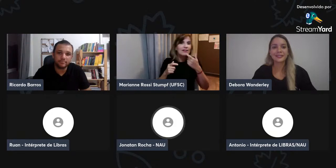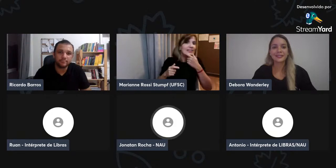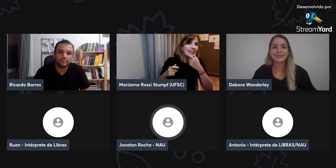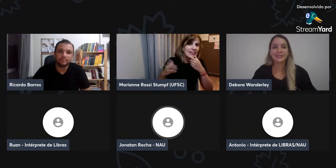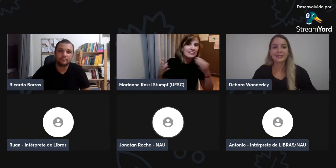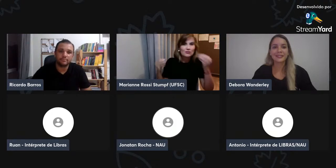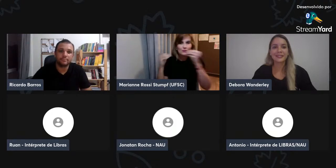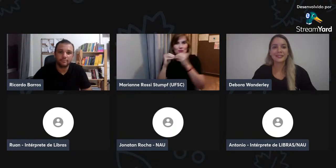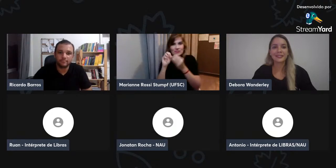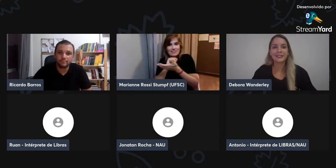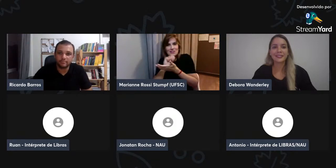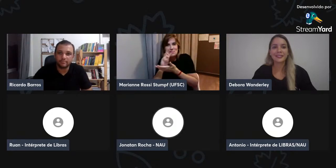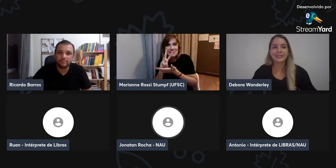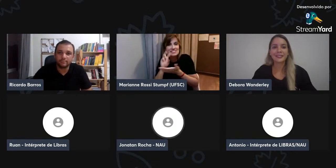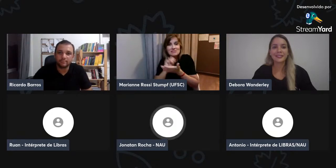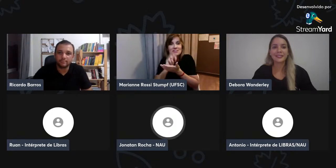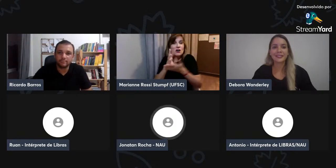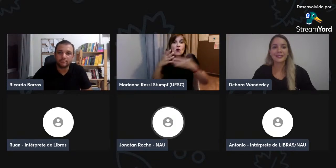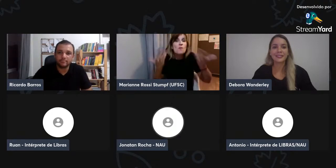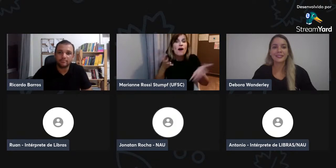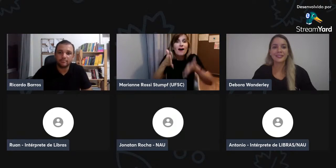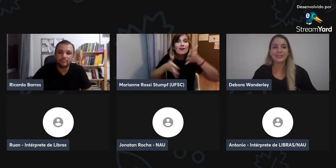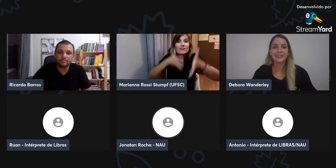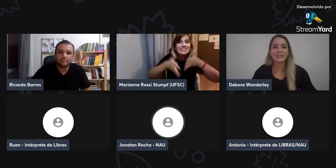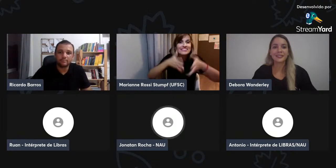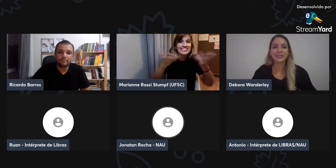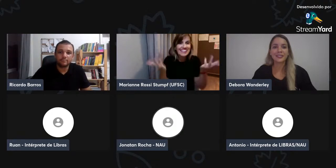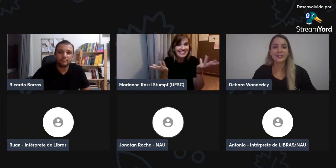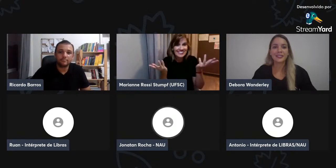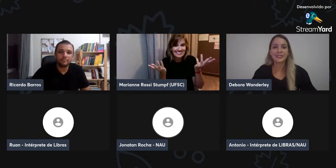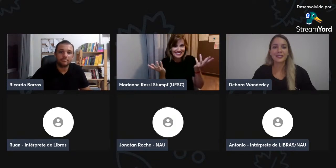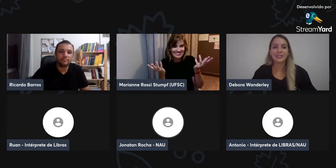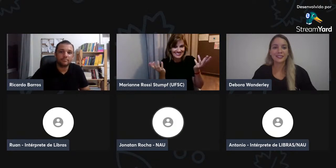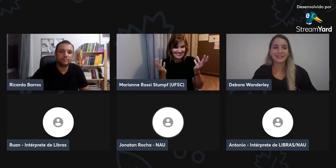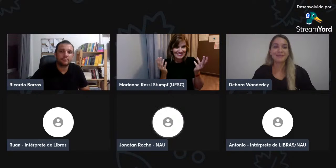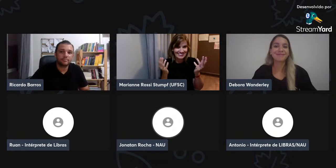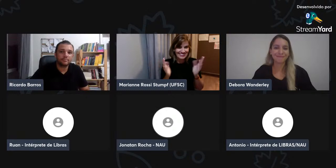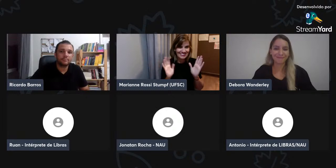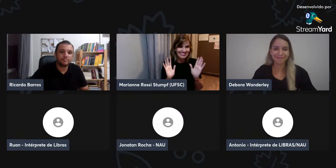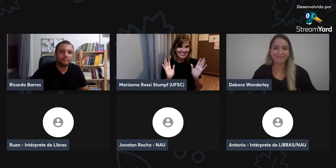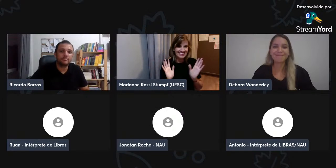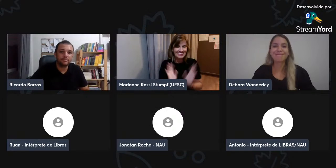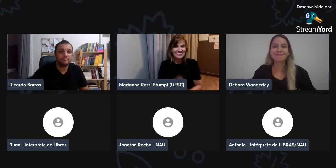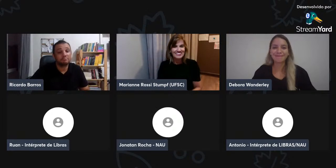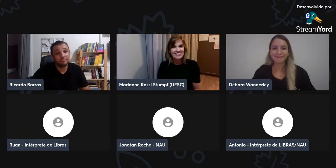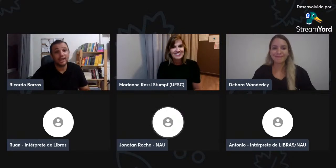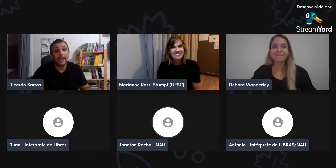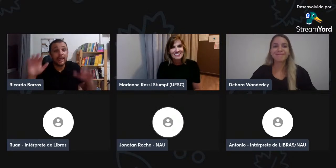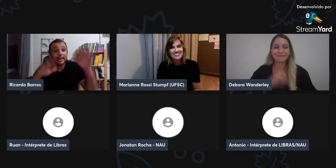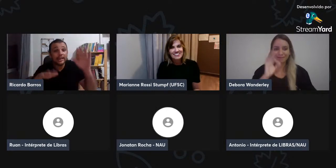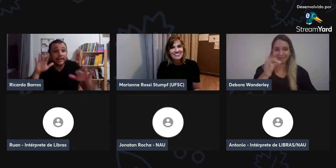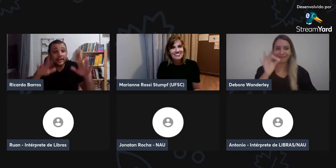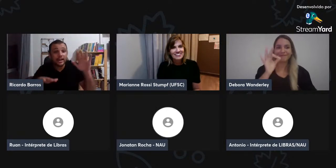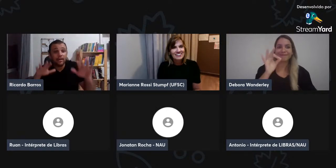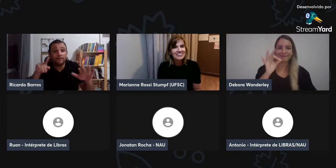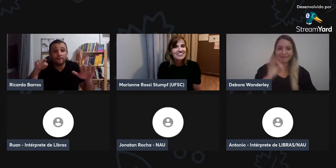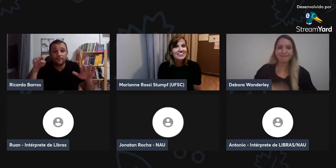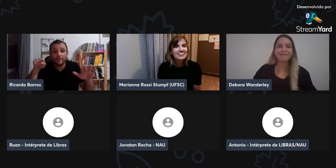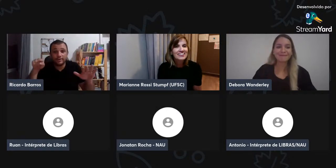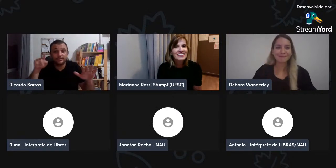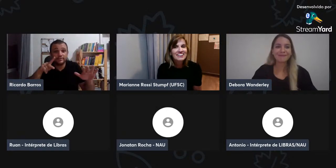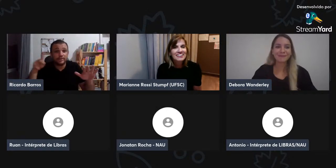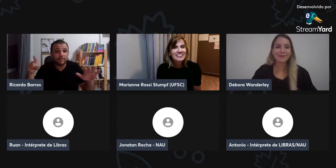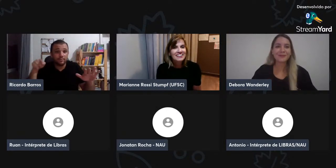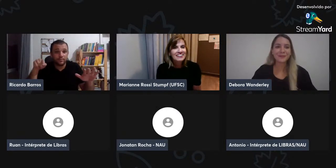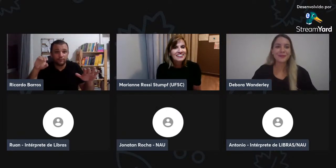não em português, então, você vai usar em inglês, né, então, qual o sentido, né, de se usar a escrita de sinais em outro